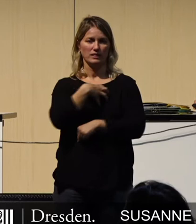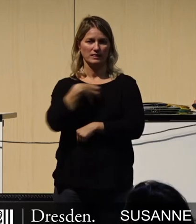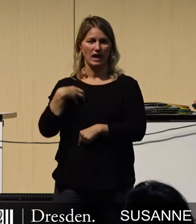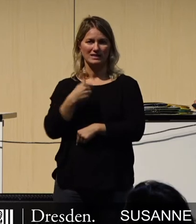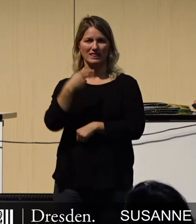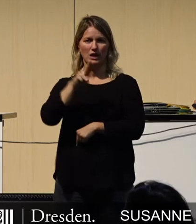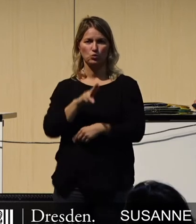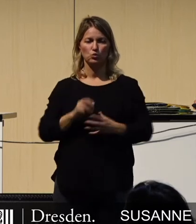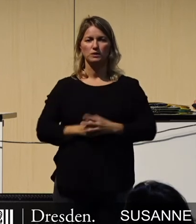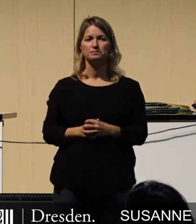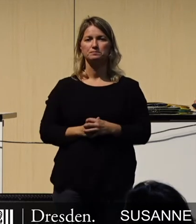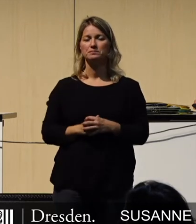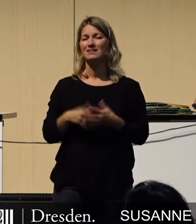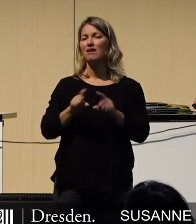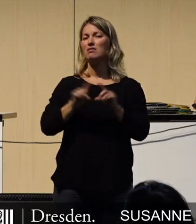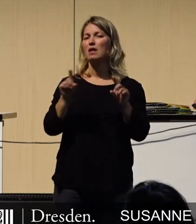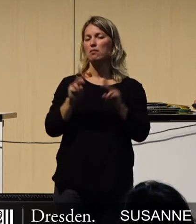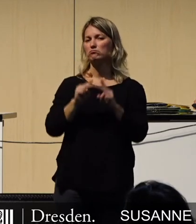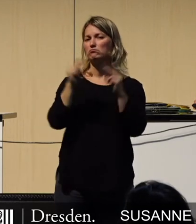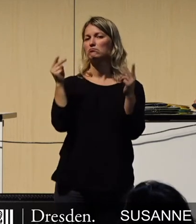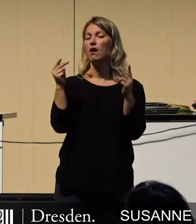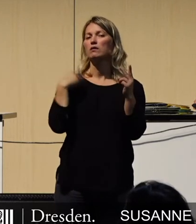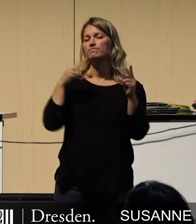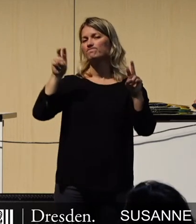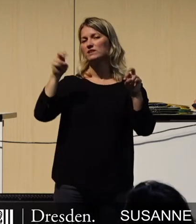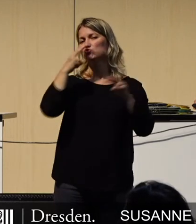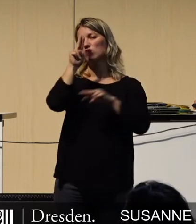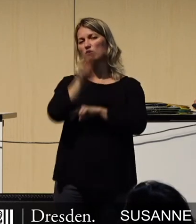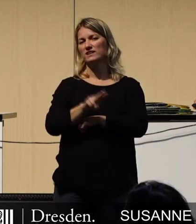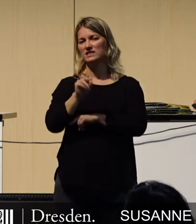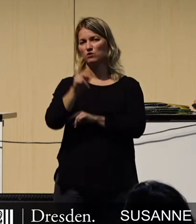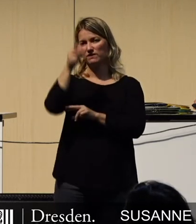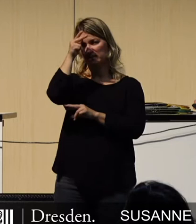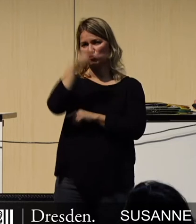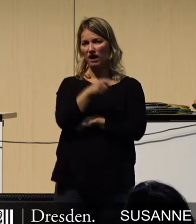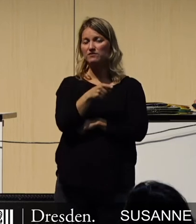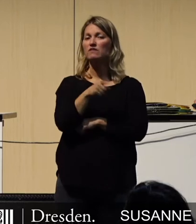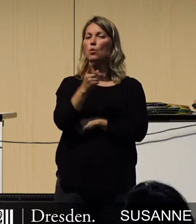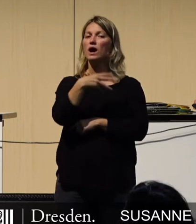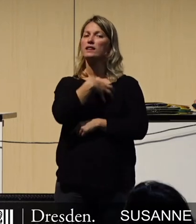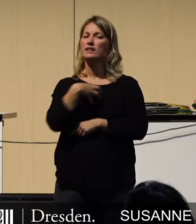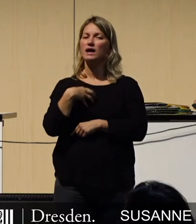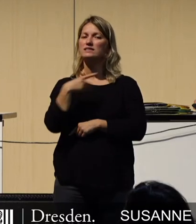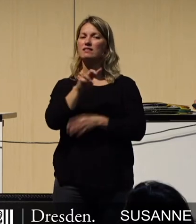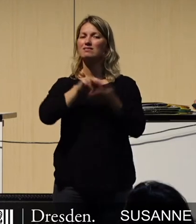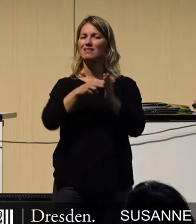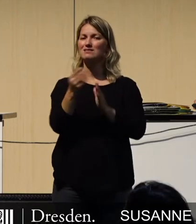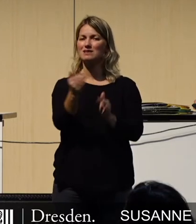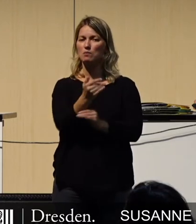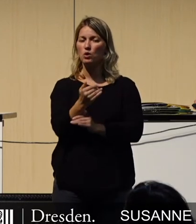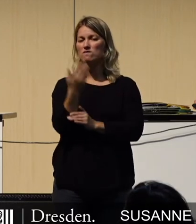hat er sich zur Eröffnung des Schaufensters der Wissenschaft in den Technischen Sammlungen Dresden am 11. September